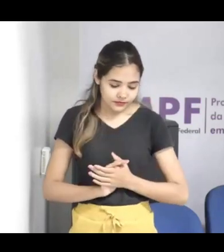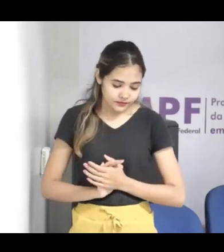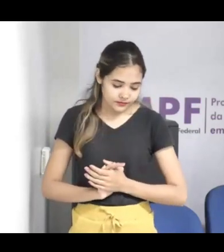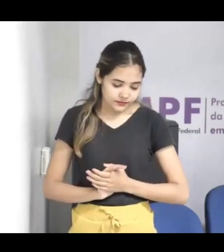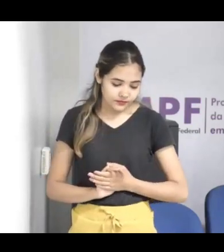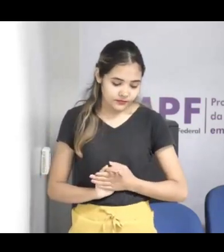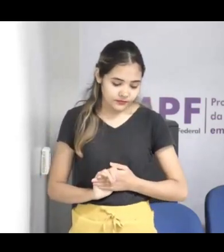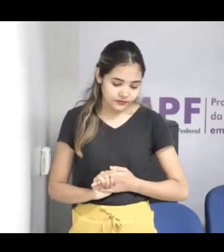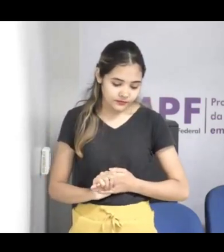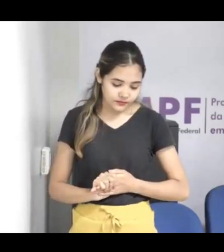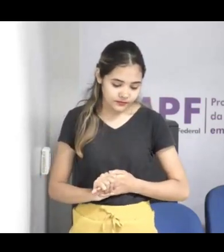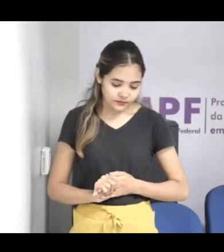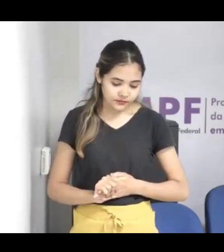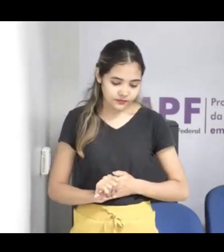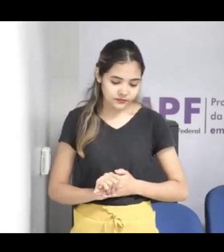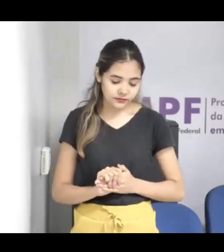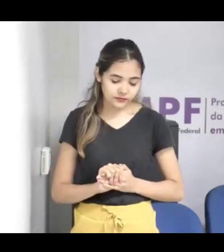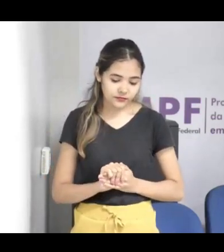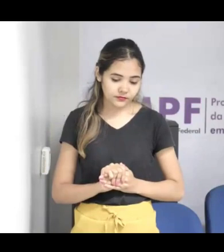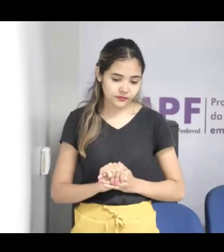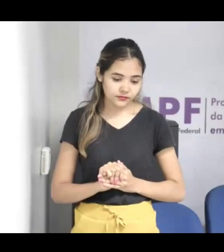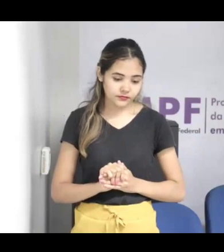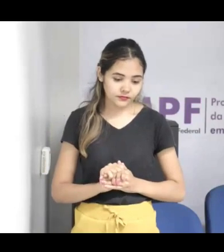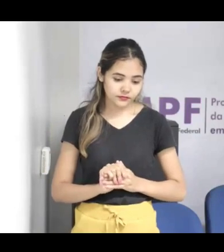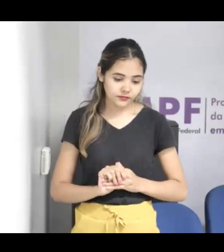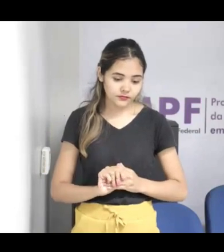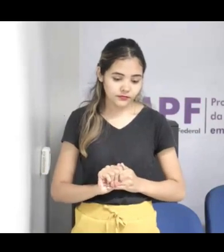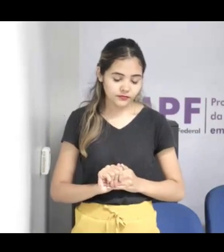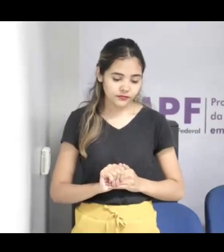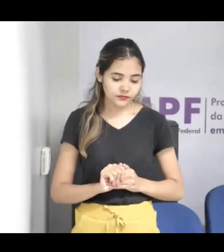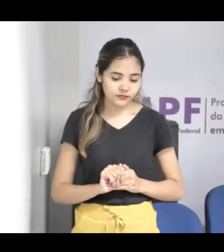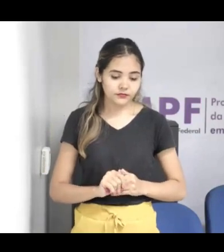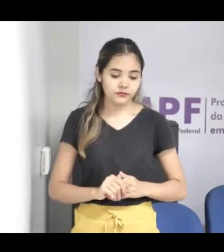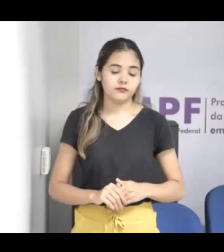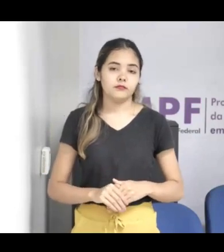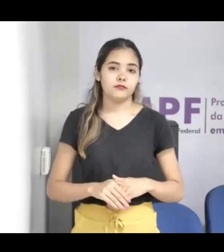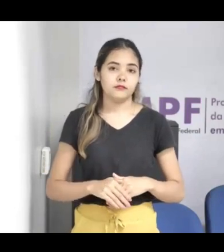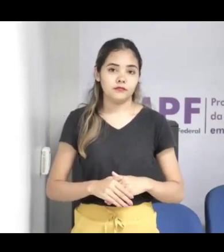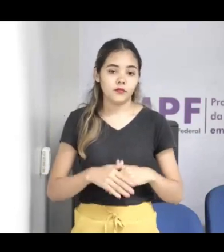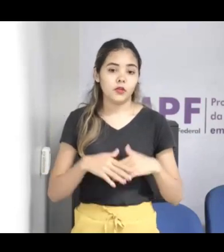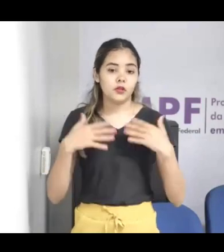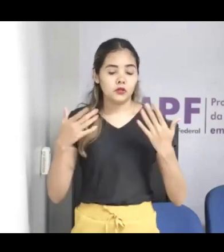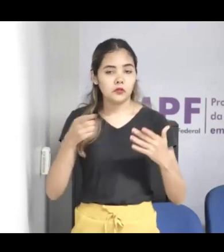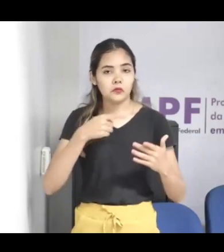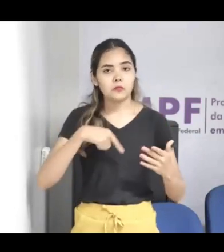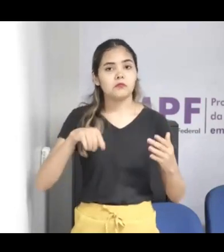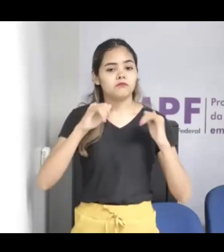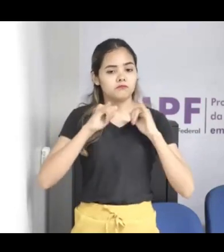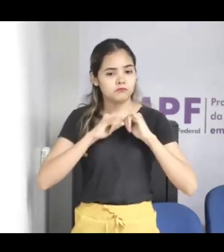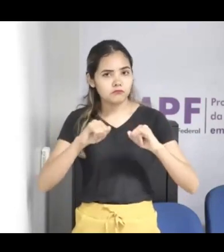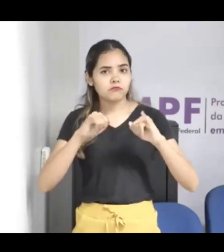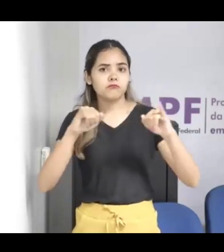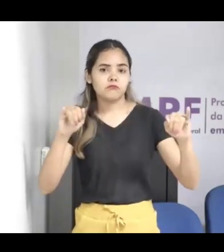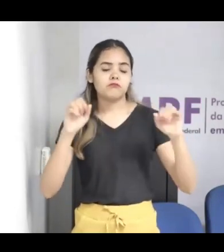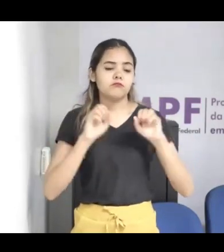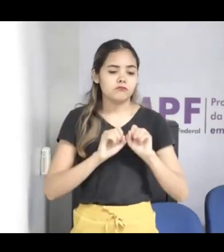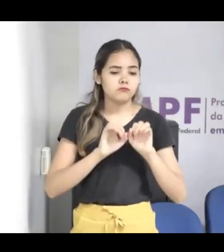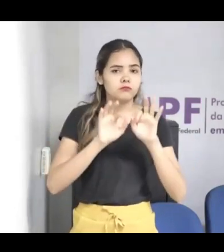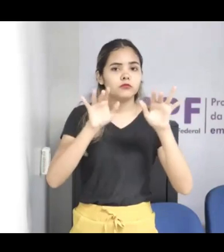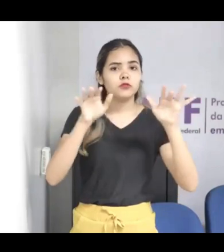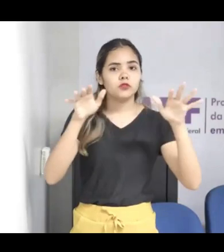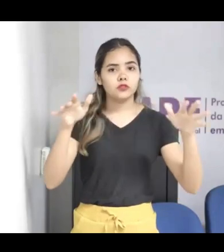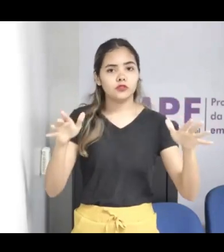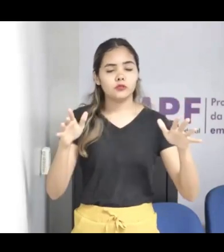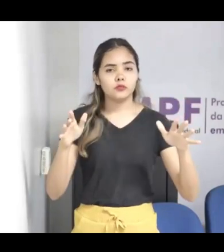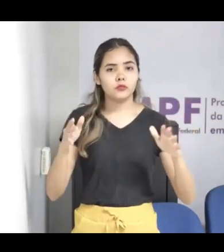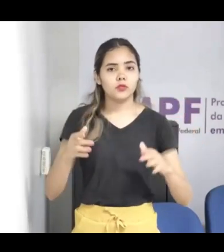Nesse Maio Laranja, gente está fazendo aí uma grande campanha, a faz campanha na mídia e está trabalhando muito essa questão